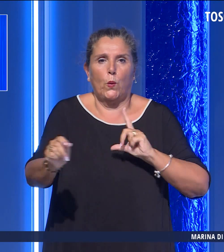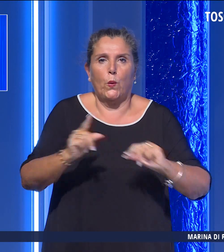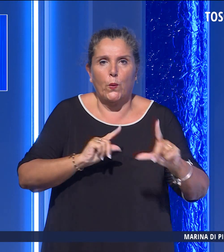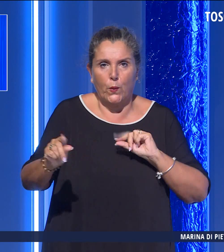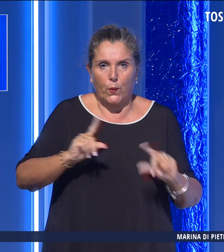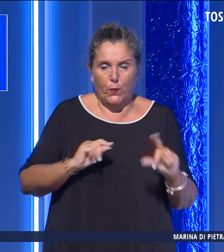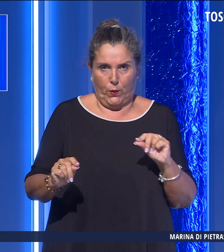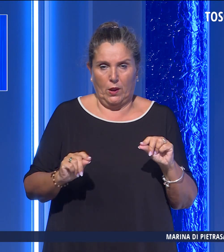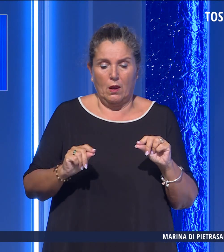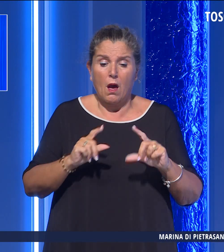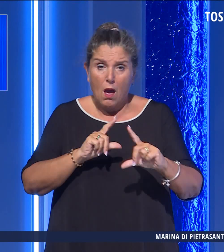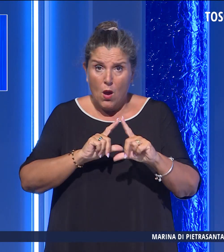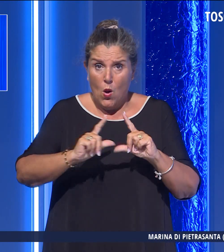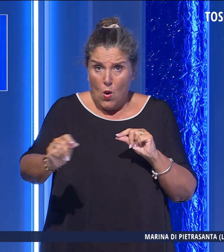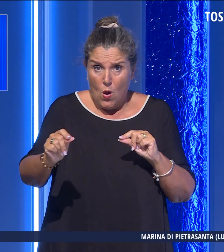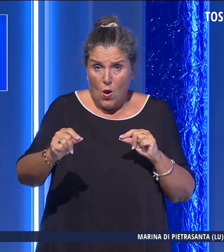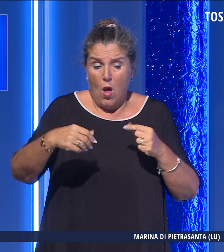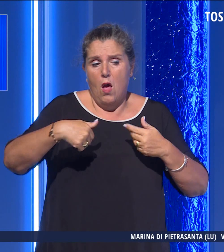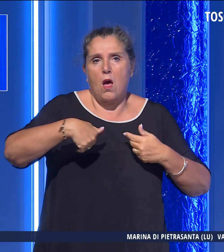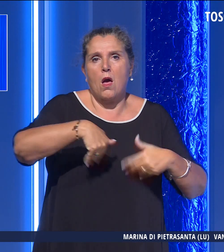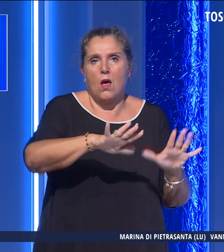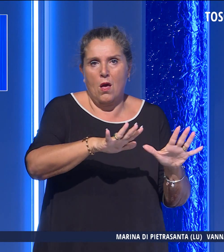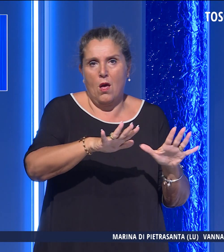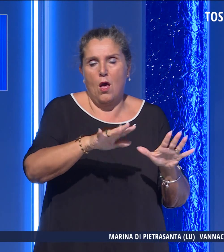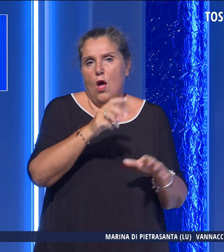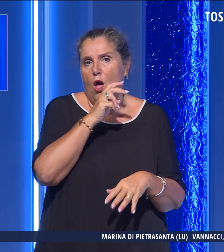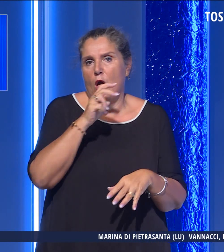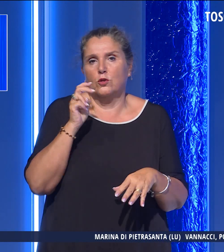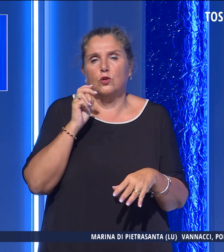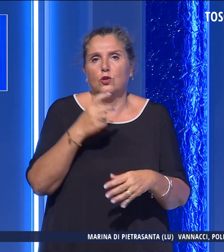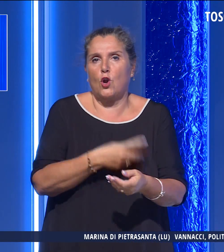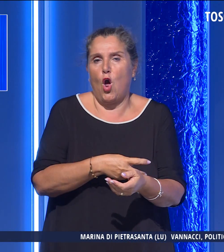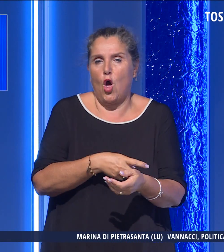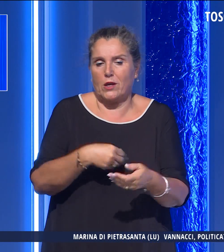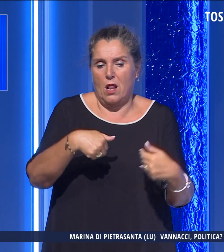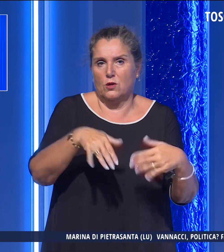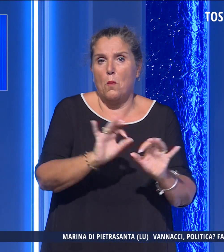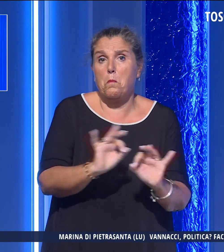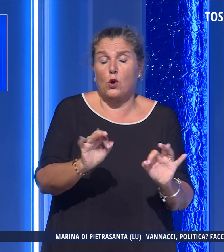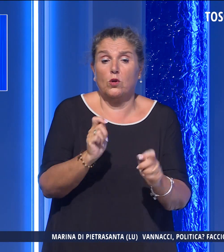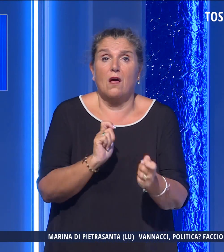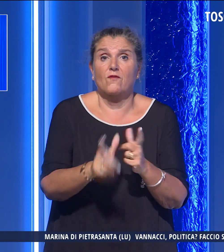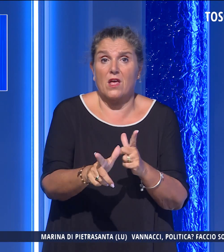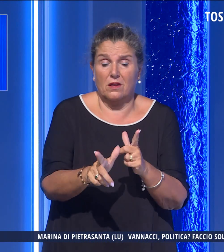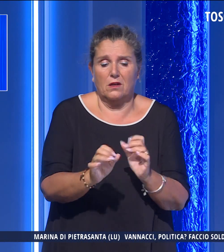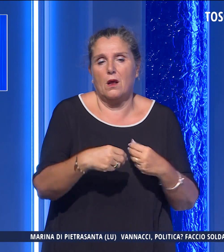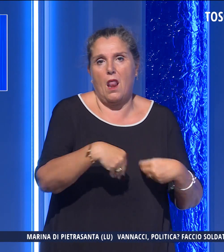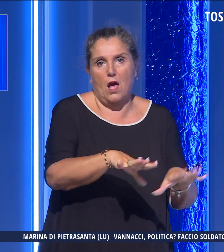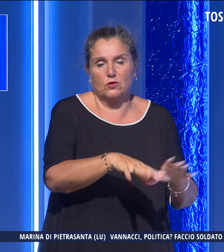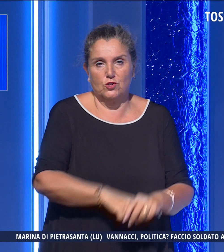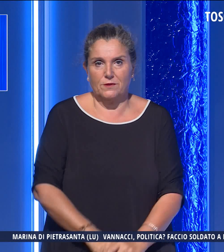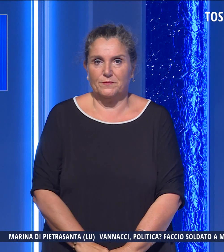nella fuga hanno tuttavia abbandonato la droga che era già pronta per essere venduta.